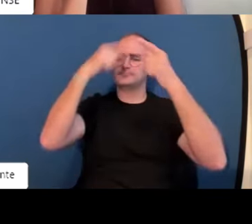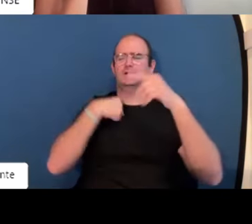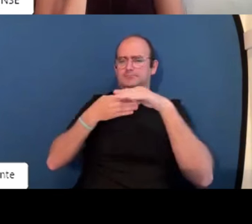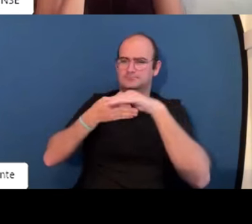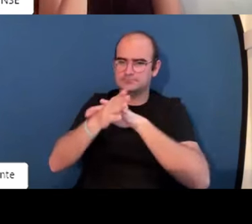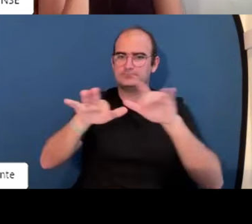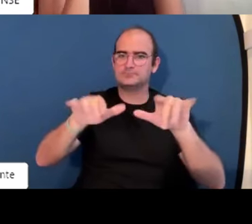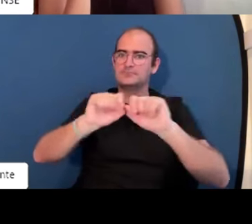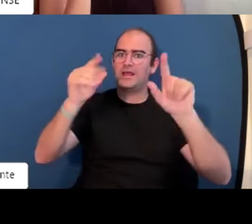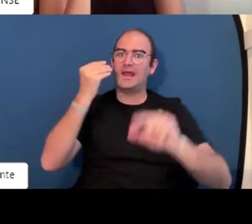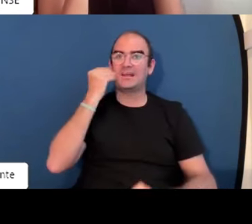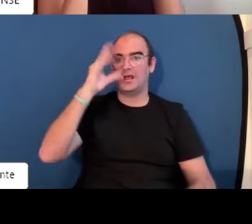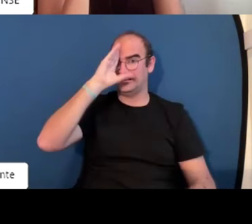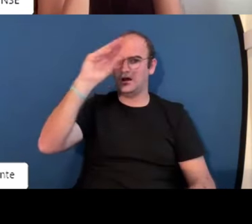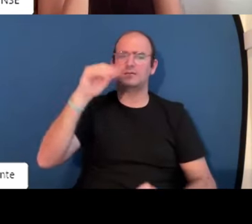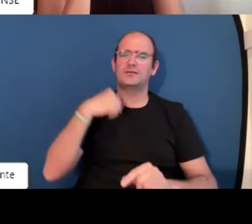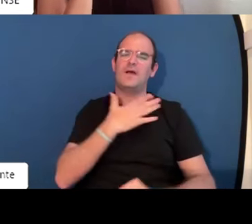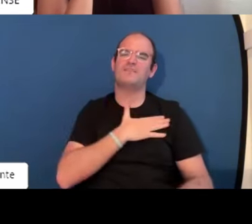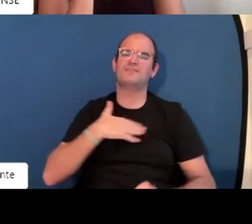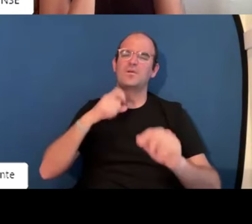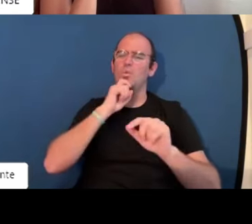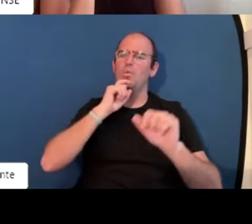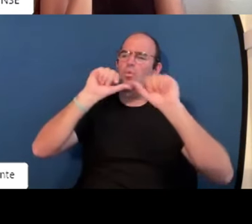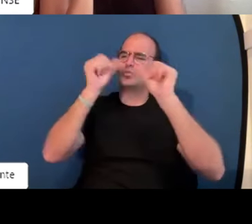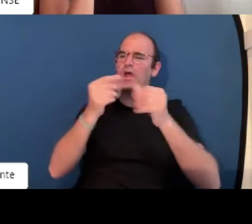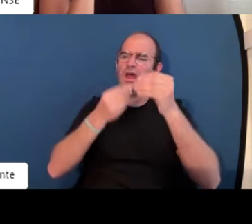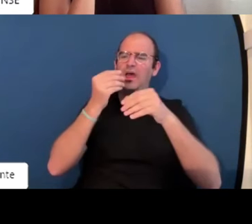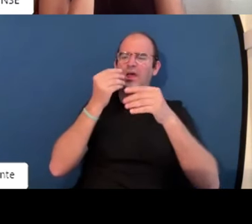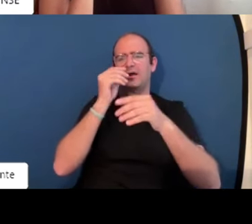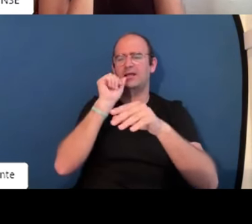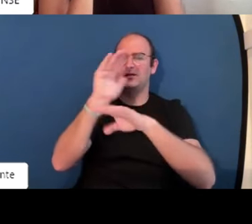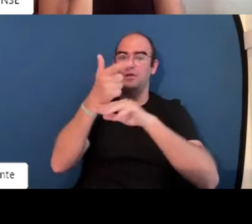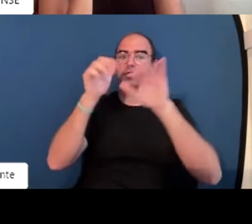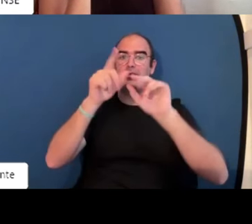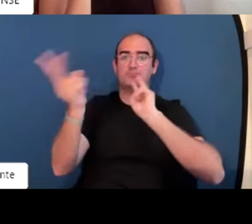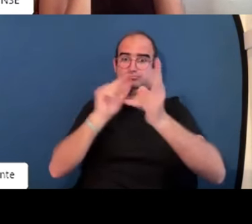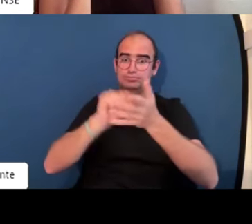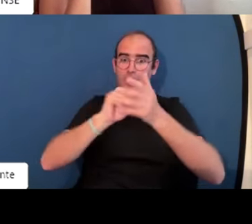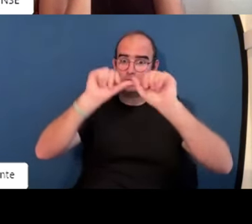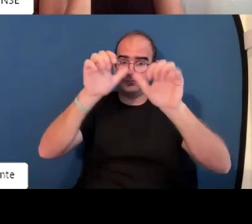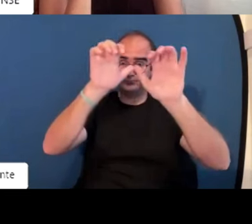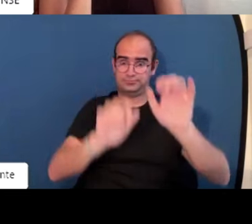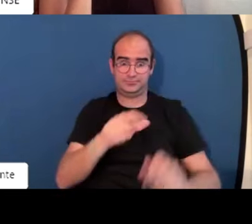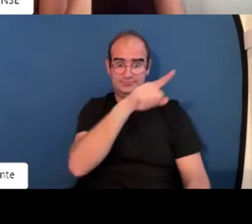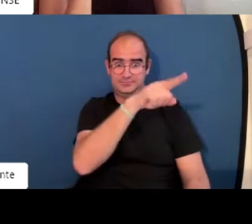aquí os presento un modelo usado con inteligencia artificial